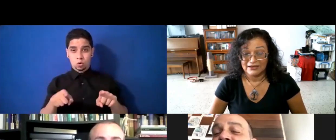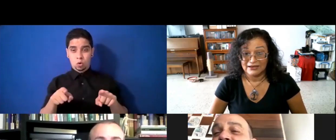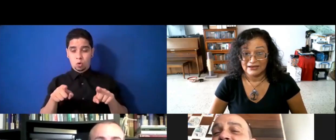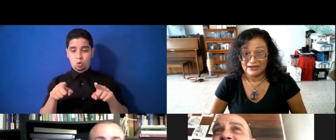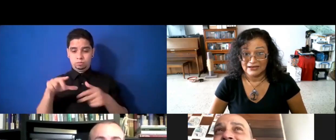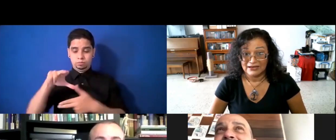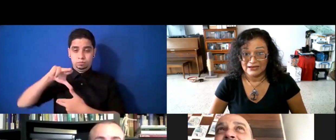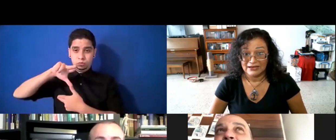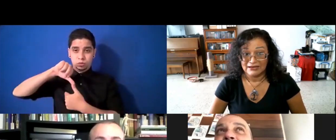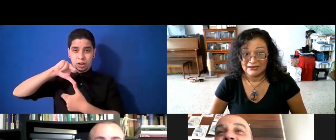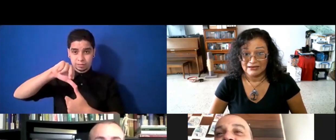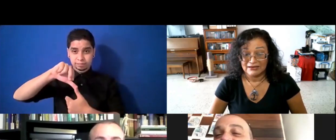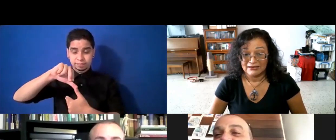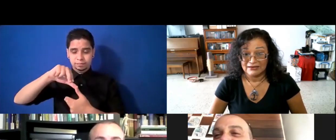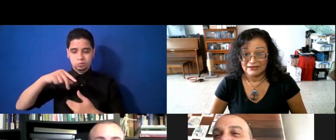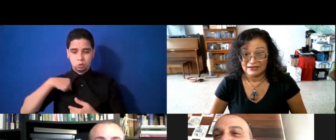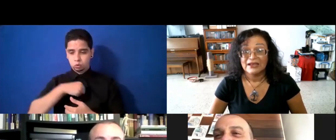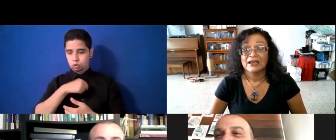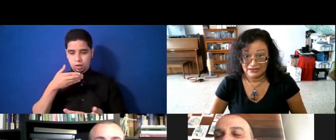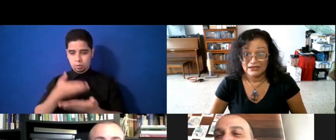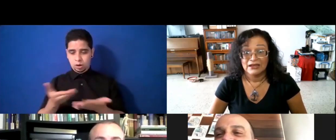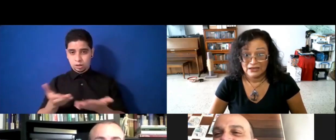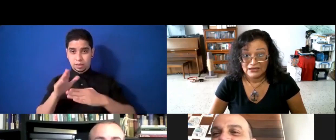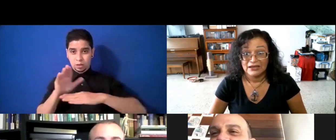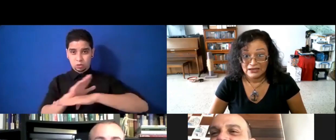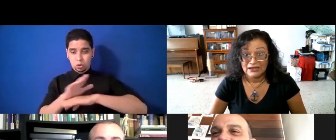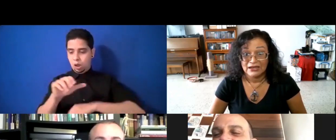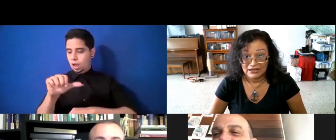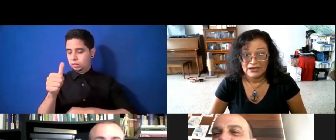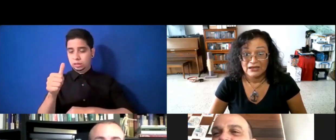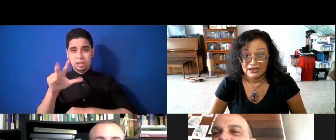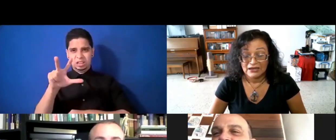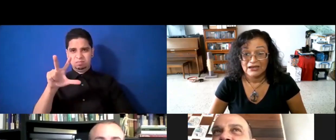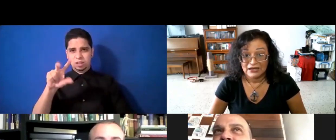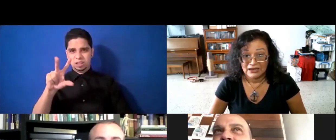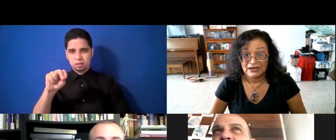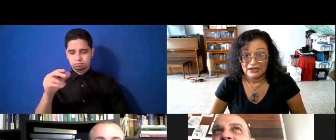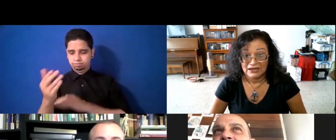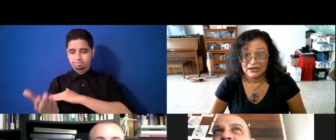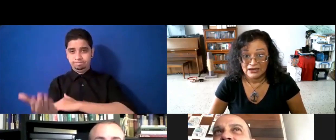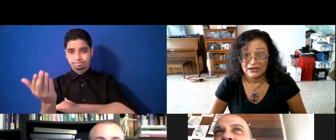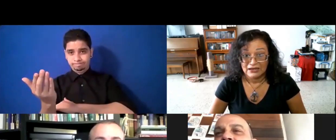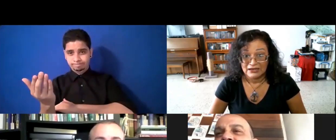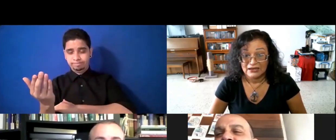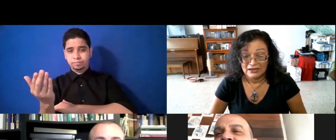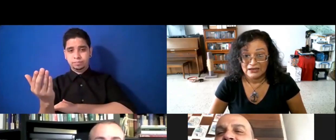a las diez y media a trabajar. Se abría al público once y media,